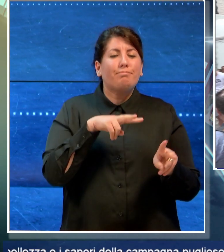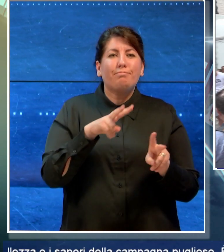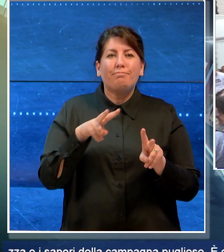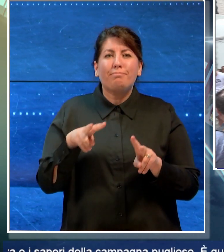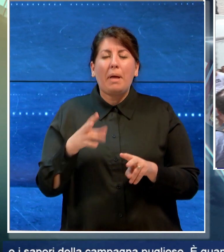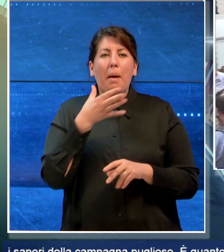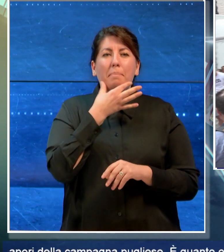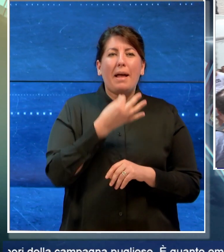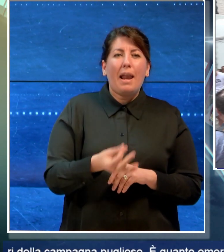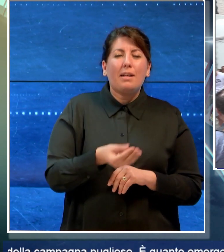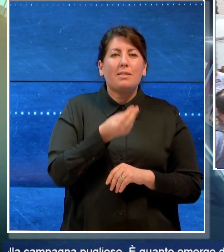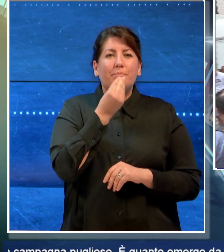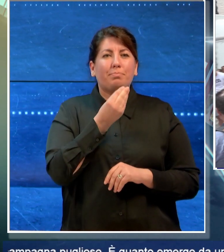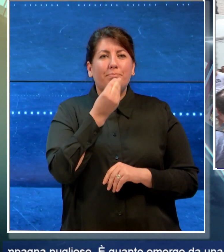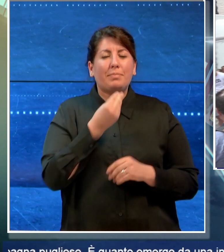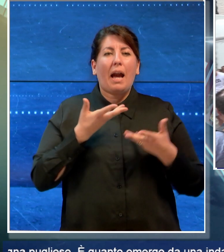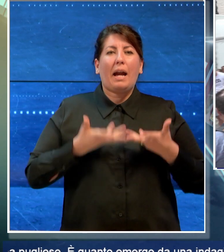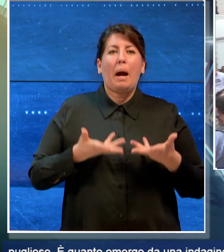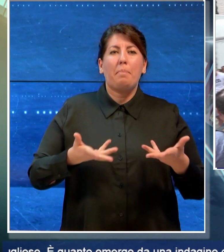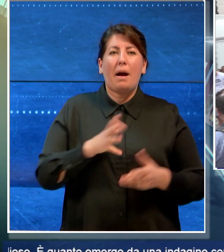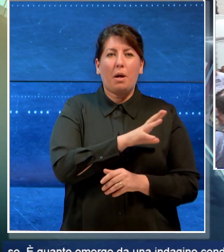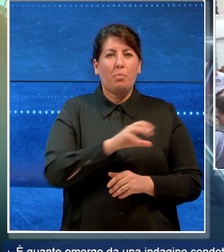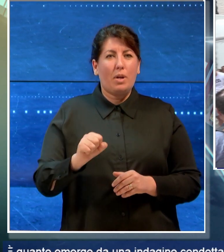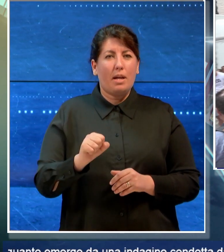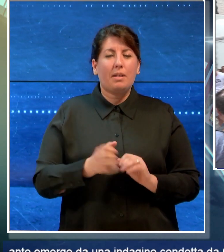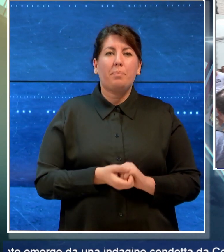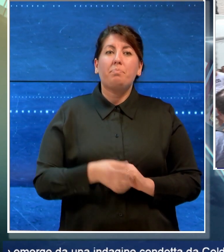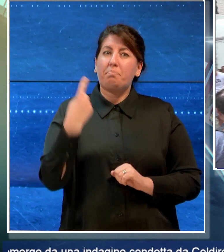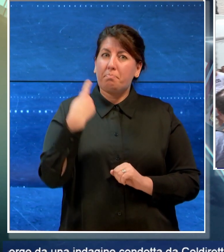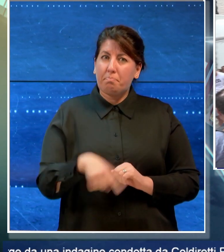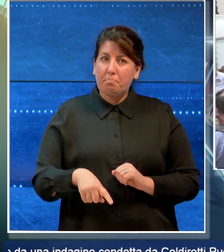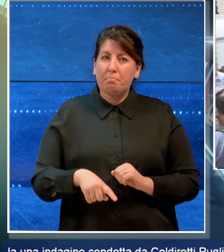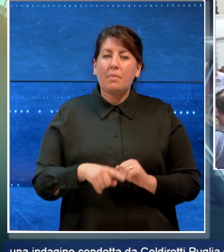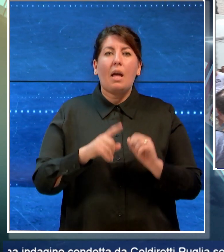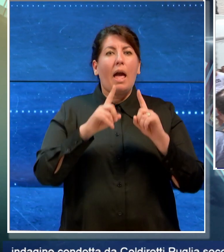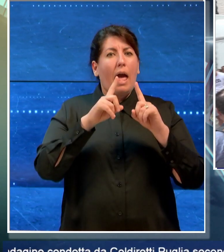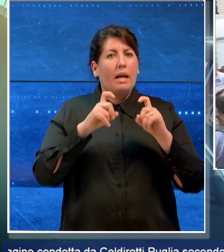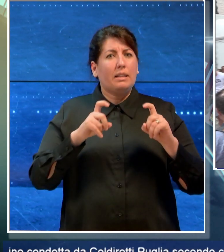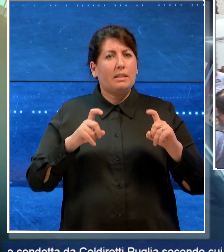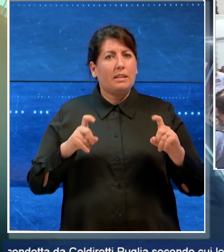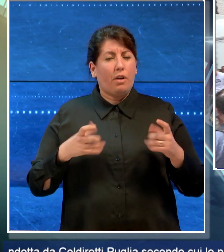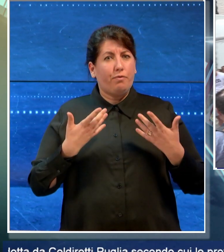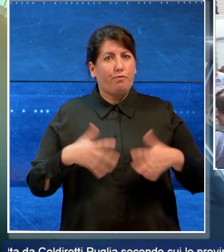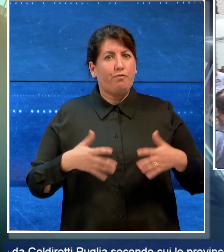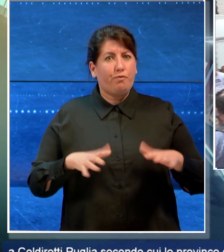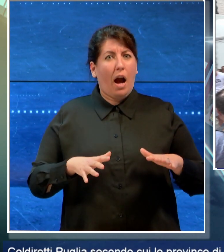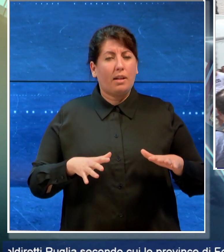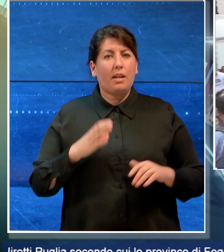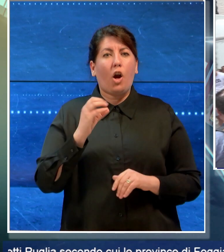della campagna pugliese. E quanto emerge da una indagine condotta da